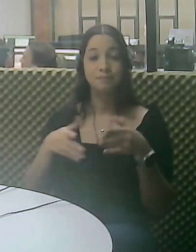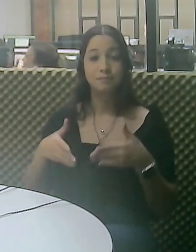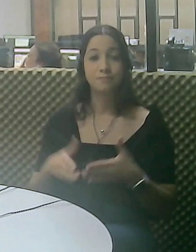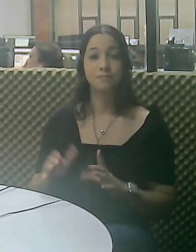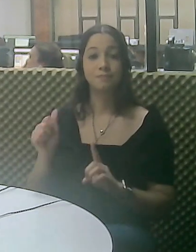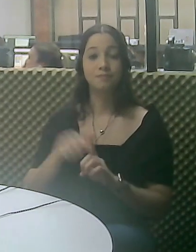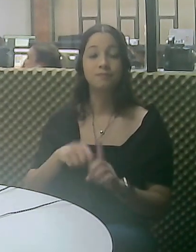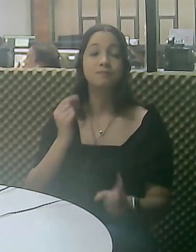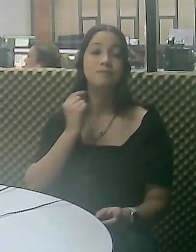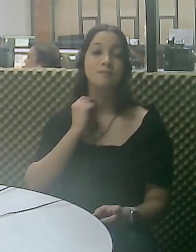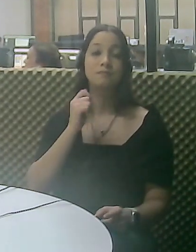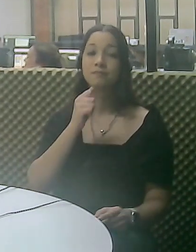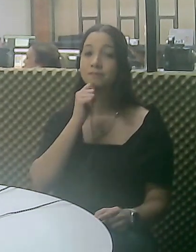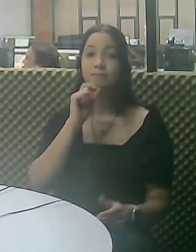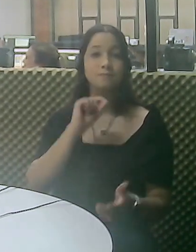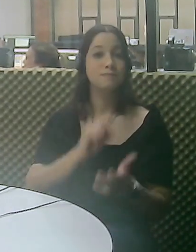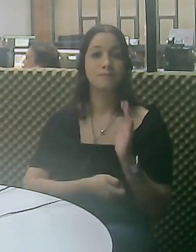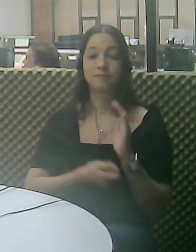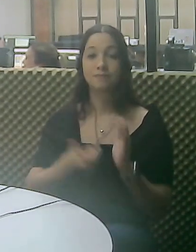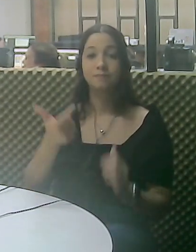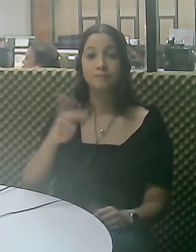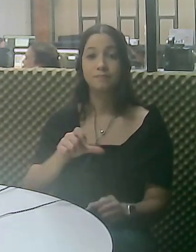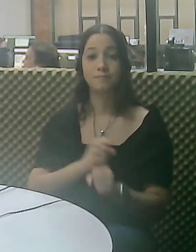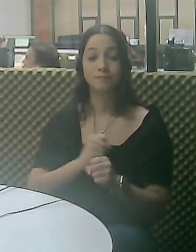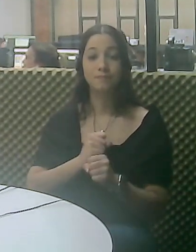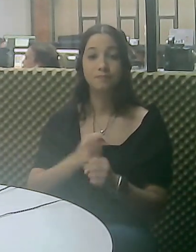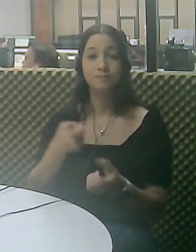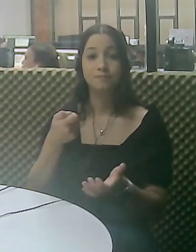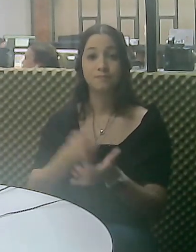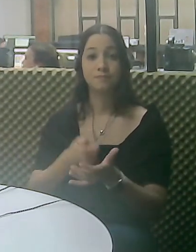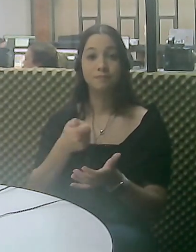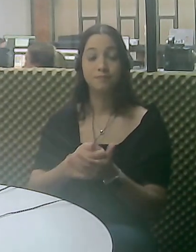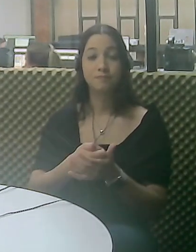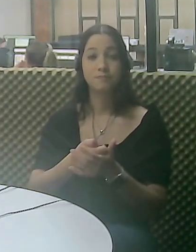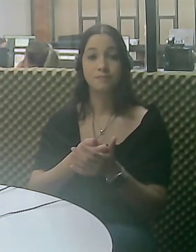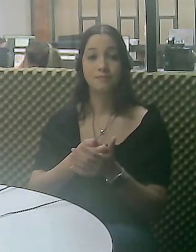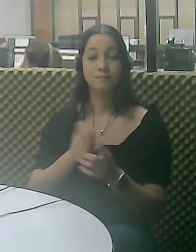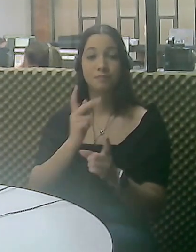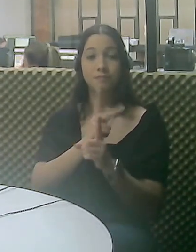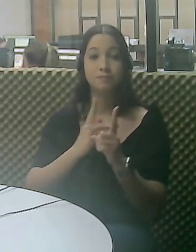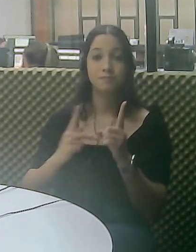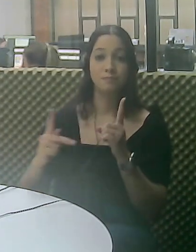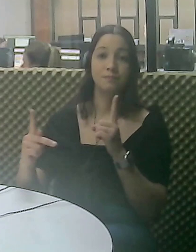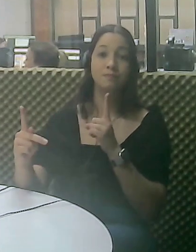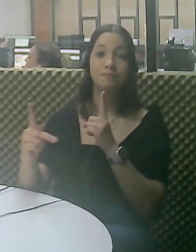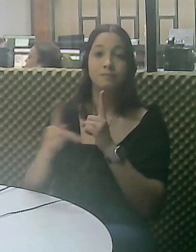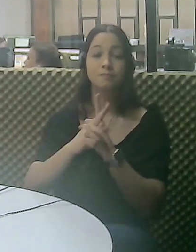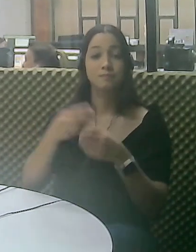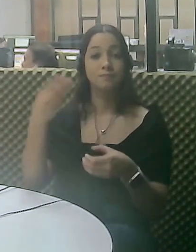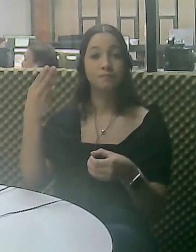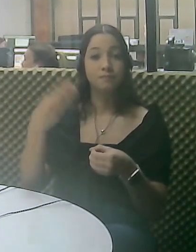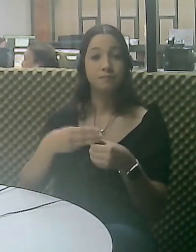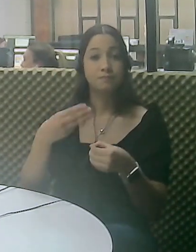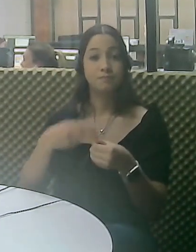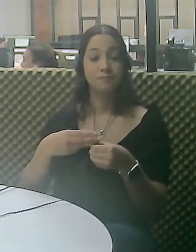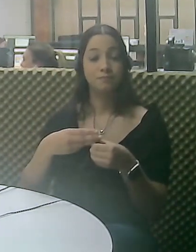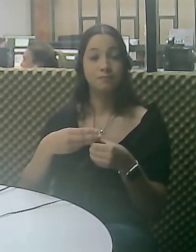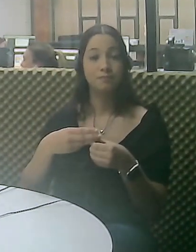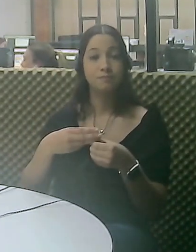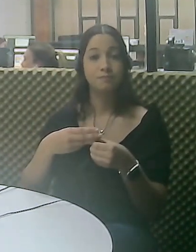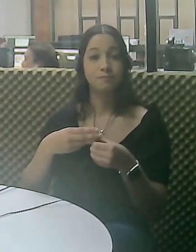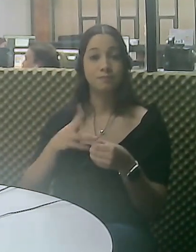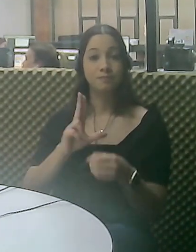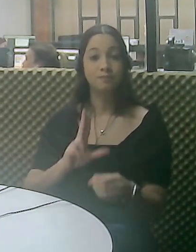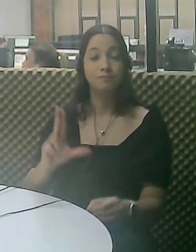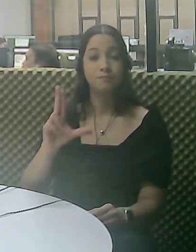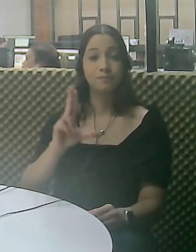Os aposentados e pensionistas nascidos em maio que ainda não fizeram o recadastramento anual obrigatório junto